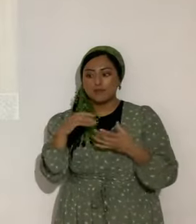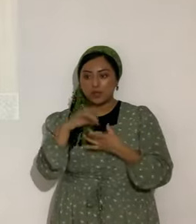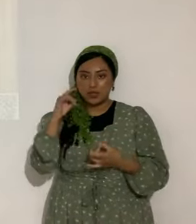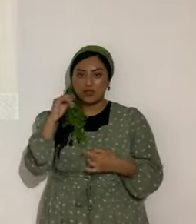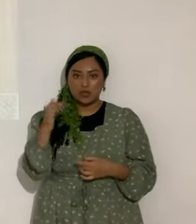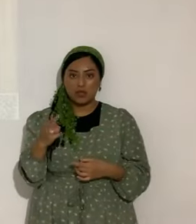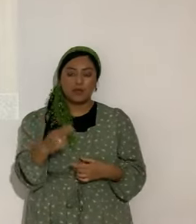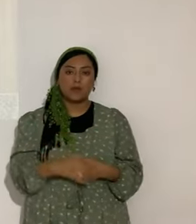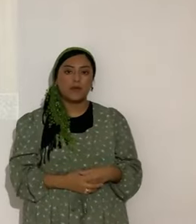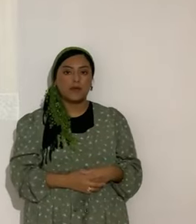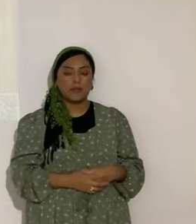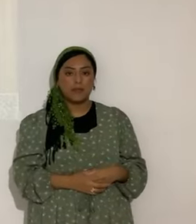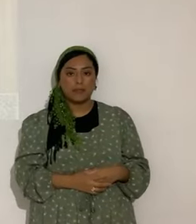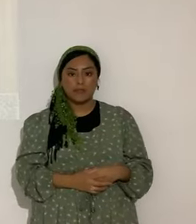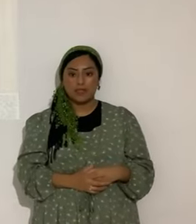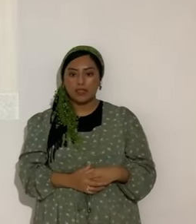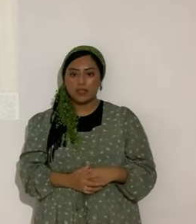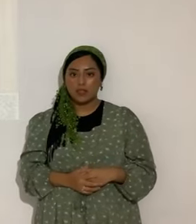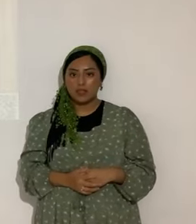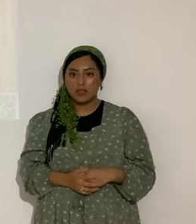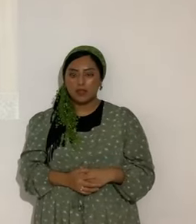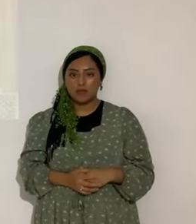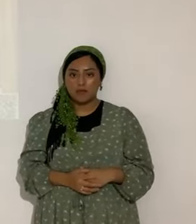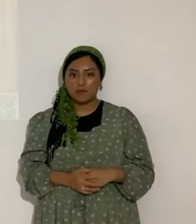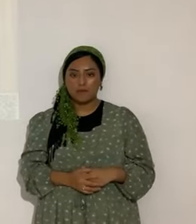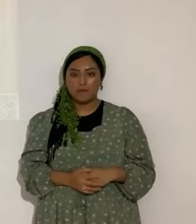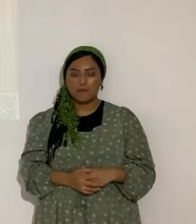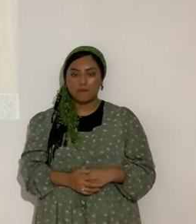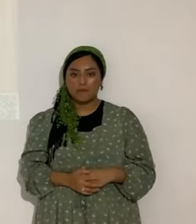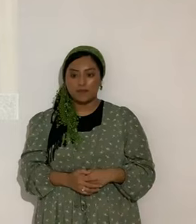¿Sí? Bueno. Entonces. A ver.